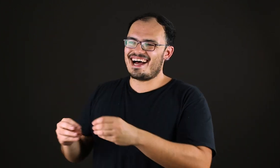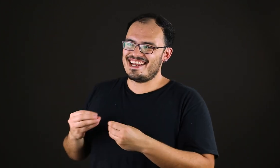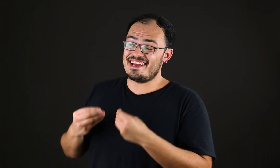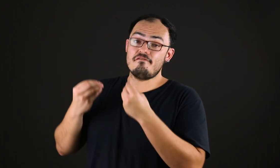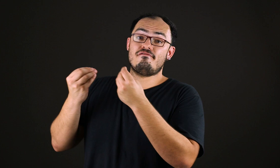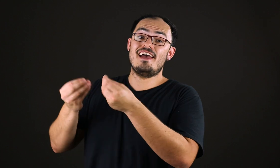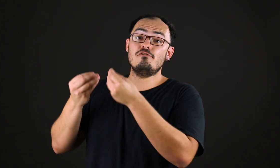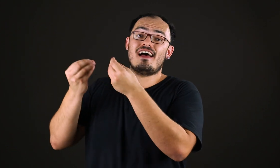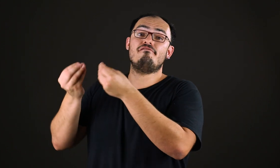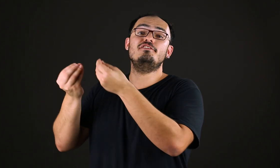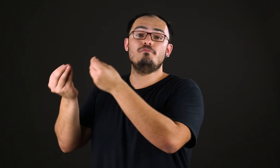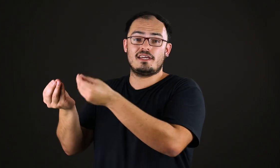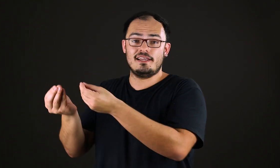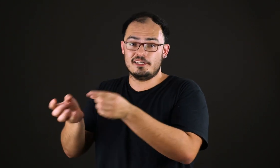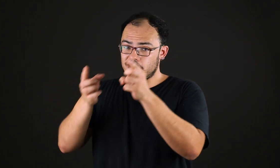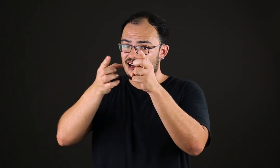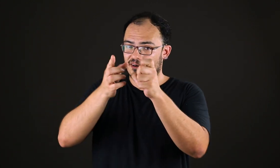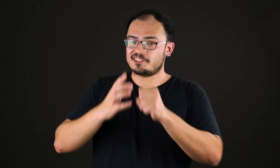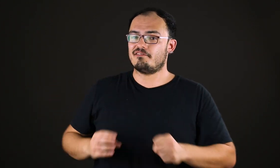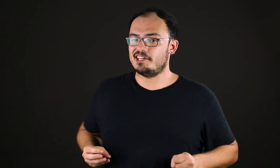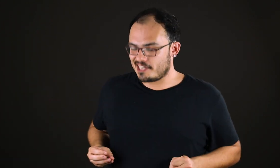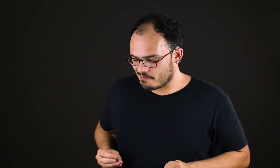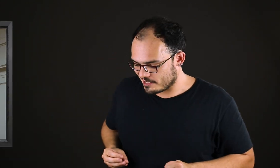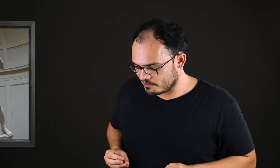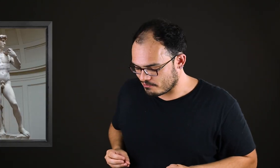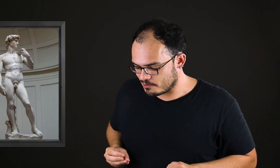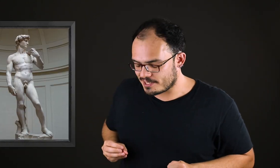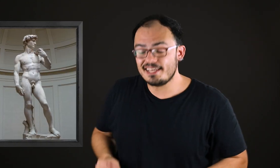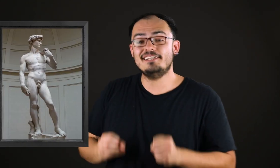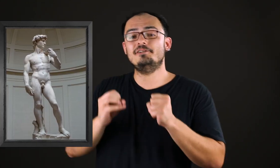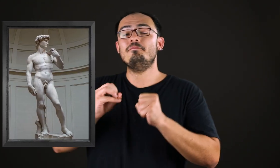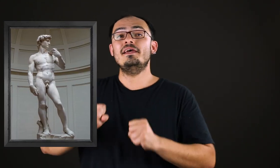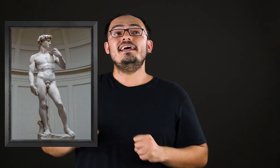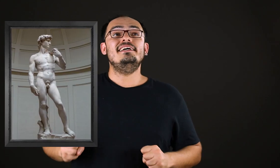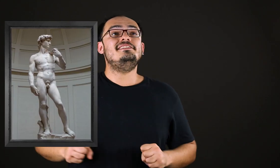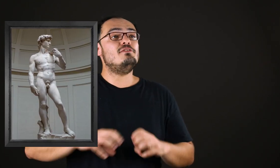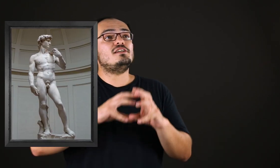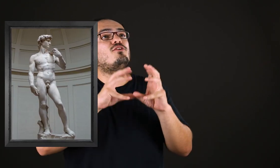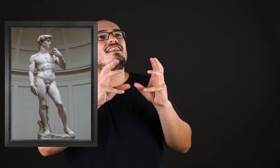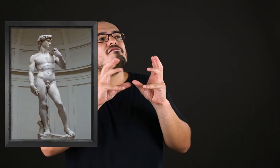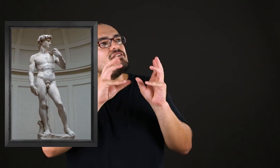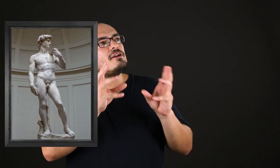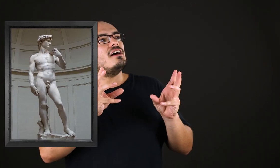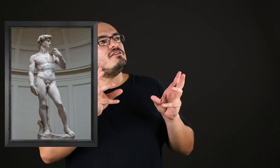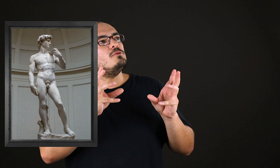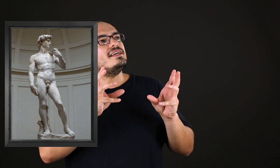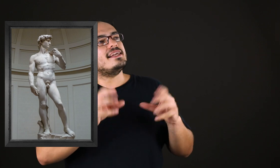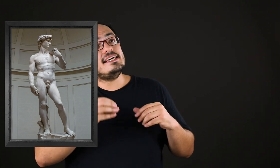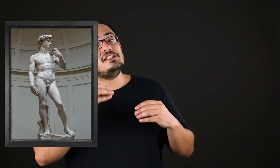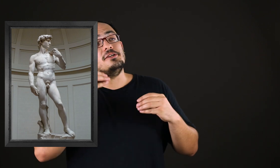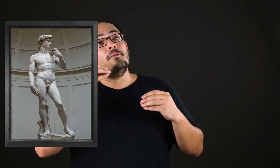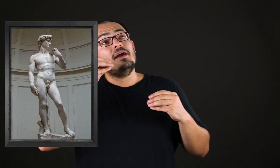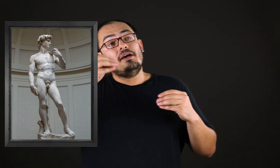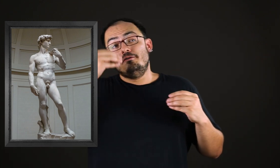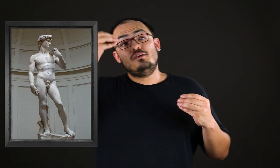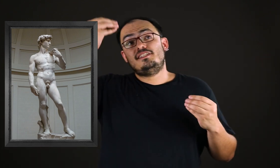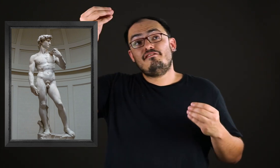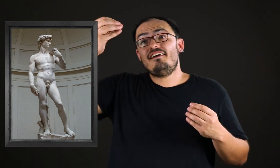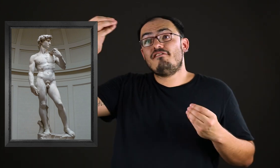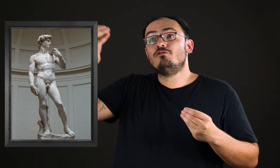Itália e ver o Davi do Michelangelo, agora você está vendo aí na imagem o Davi do Michelangelo, se você for lá ver o Davi do Michelangelo, você vai ver